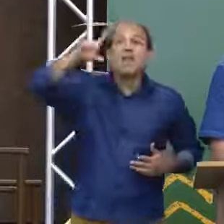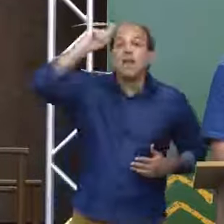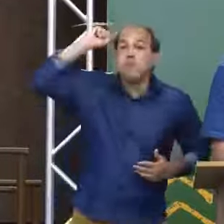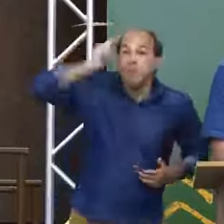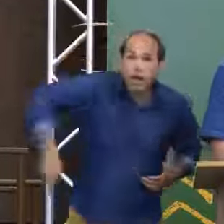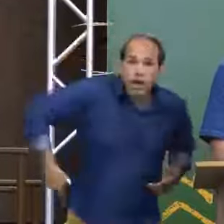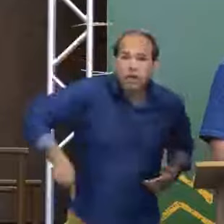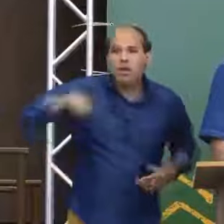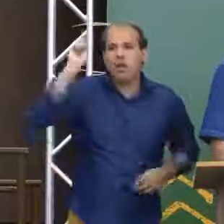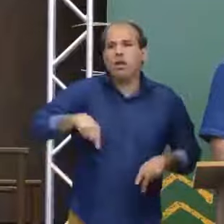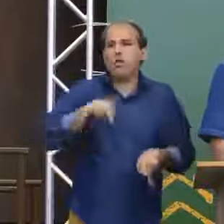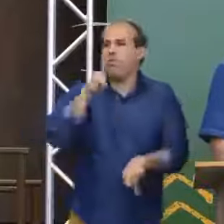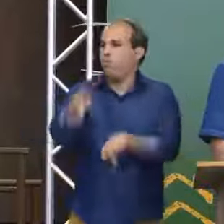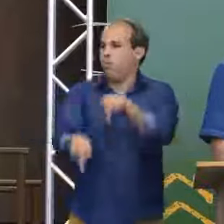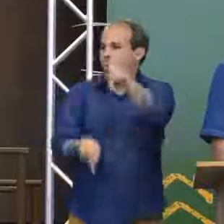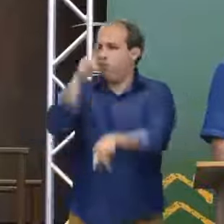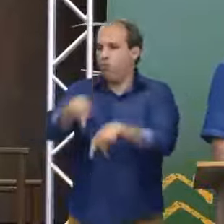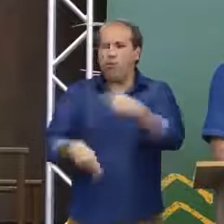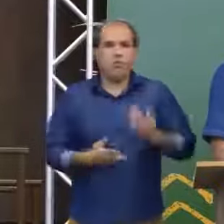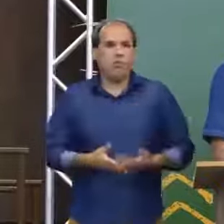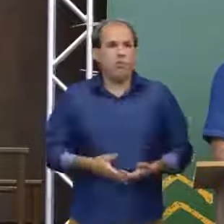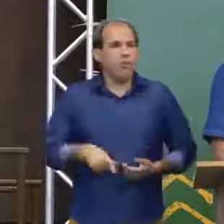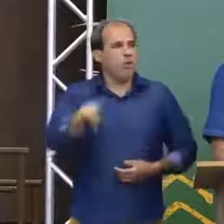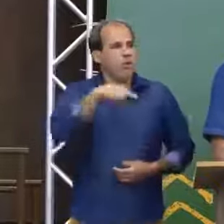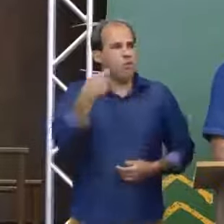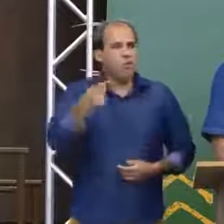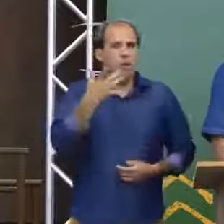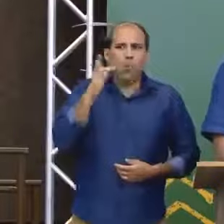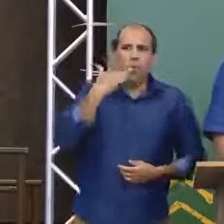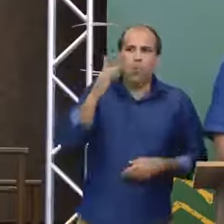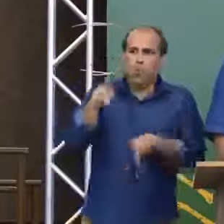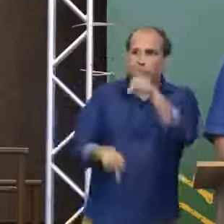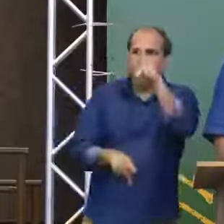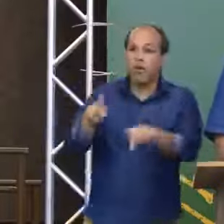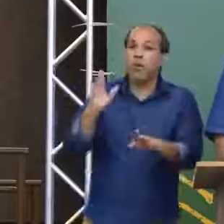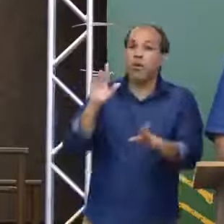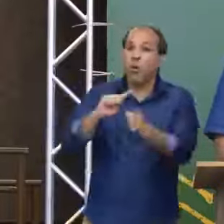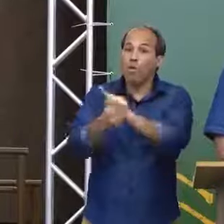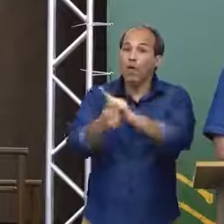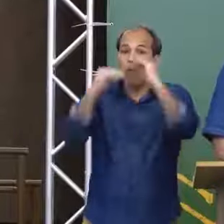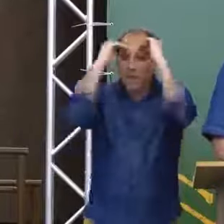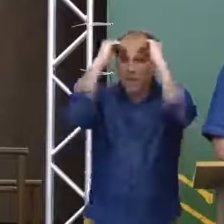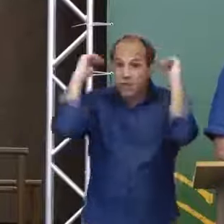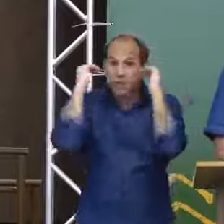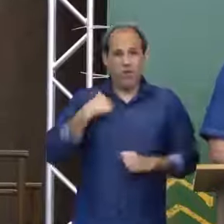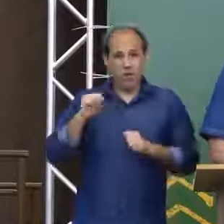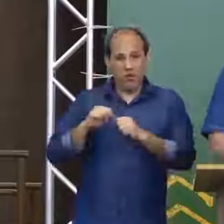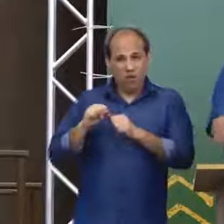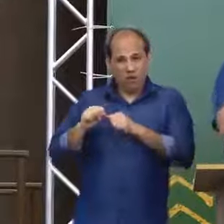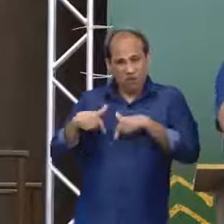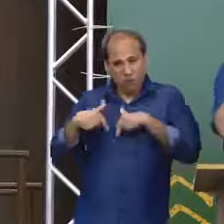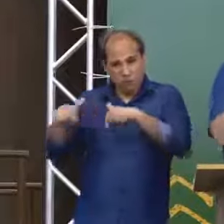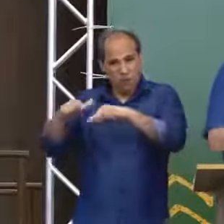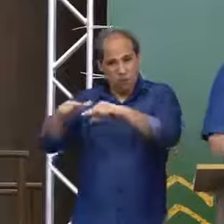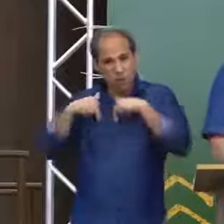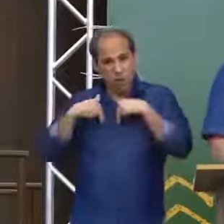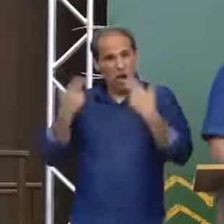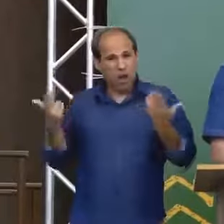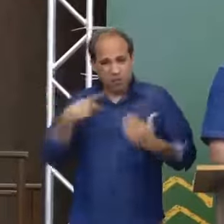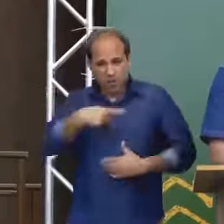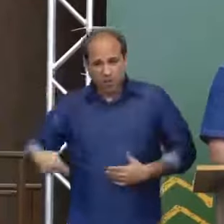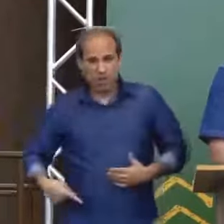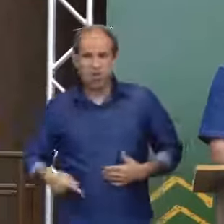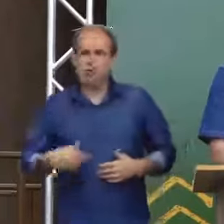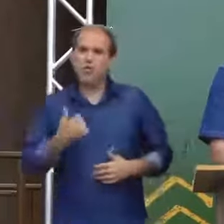é o povo. Não devemos temer o povo. Devemos respeitar o povo brasileiro. Não queiram a minha